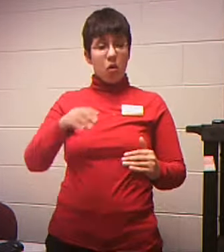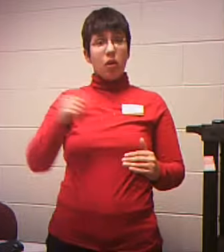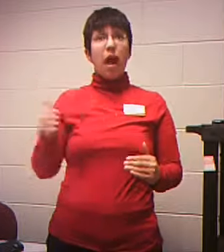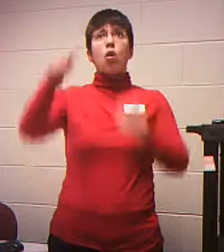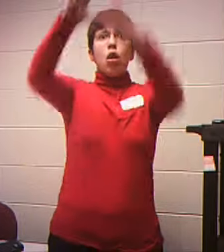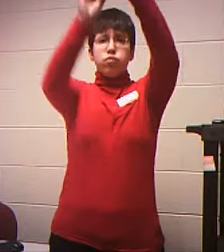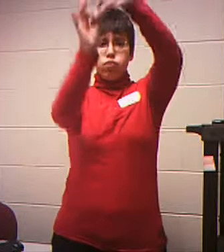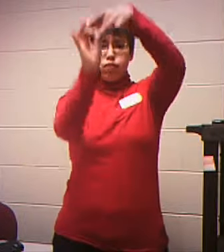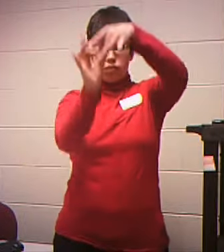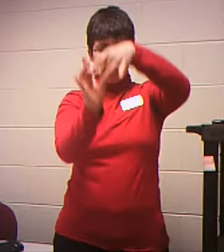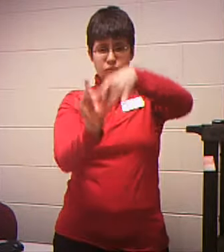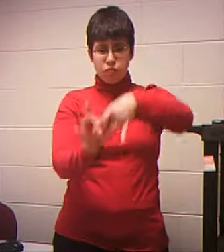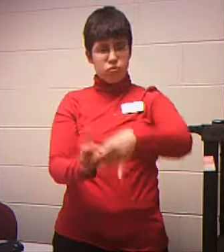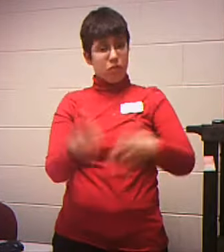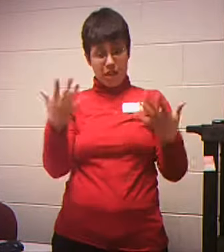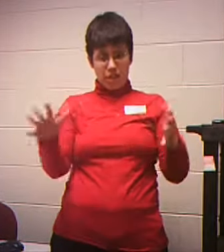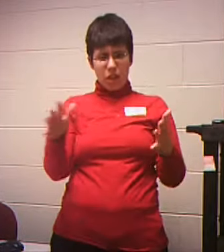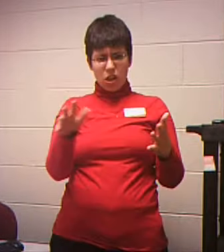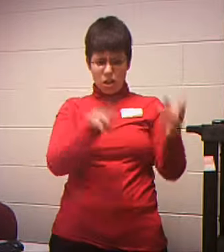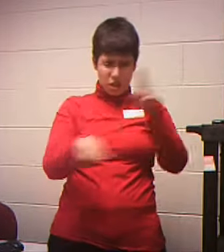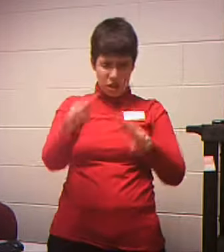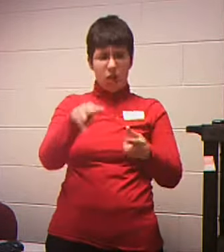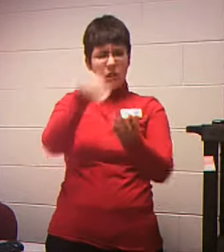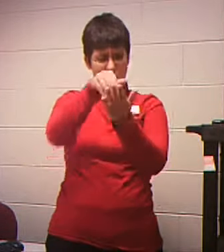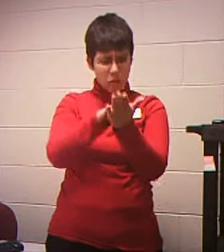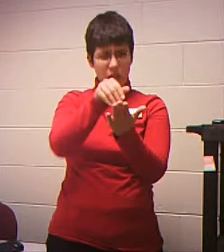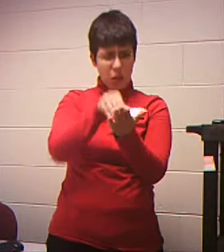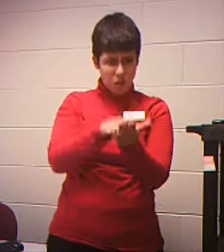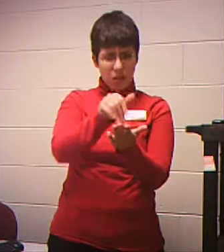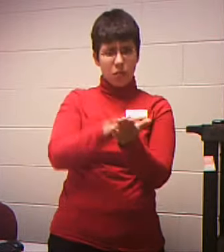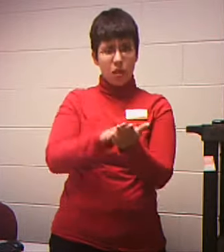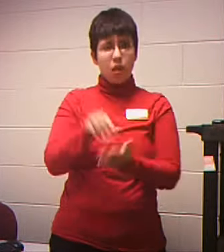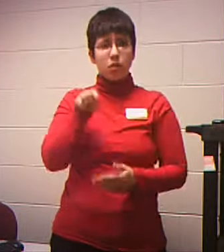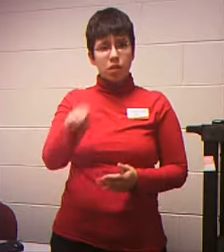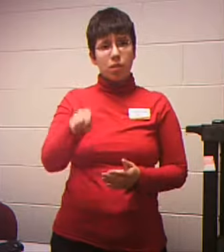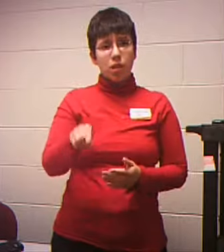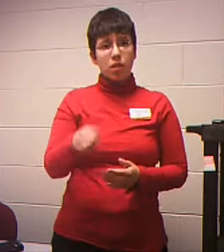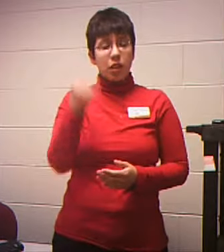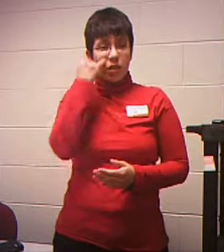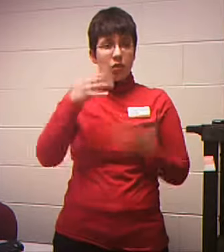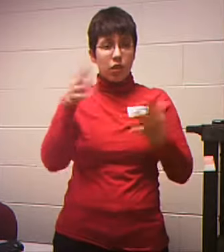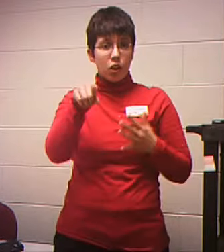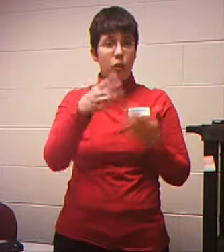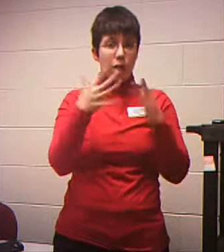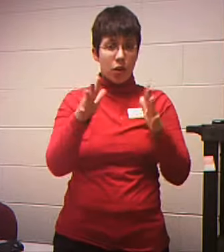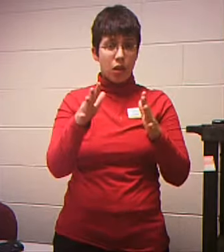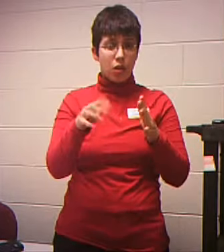Hit Submit Application If There's Things That You Haven't Finished And You Need To Go Back Then You Just Hit Log Out And Then You Can